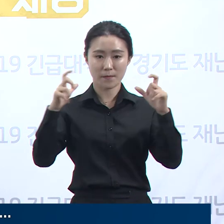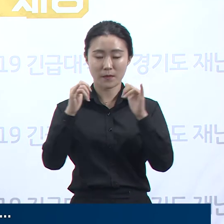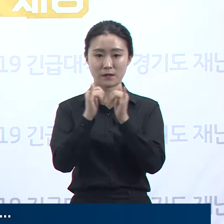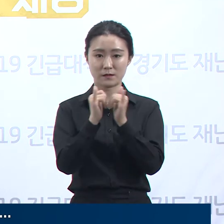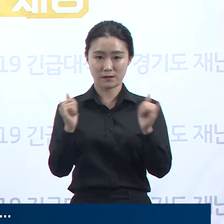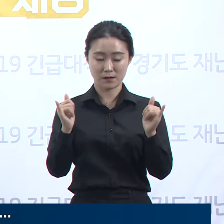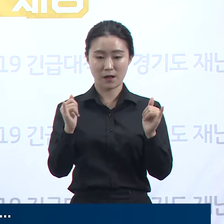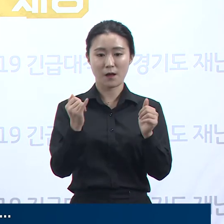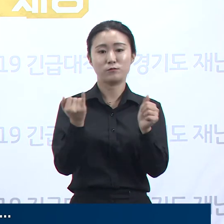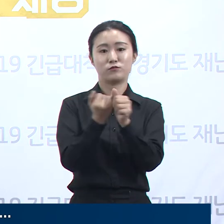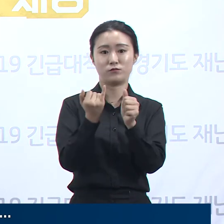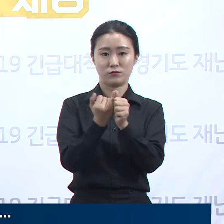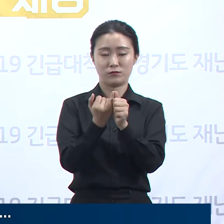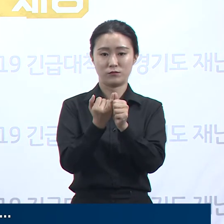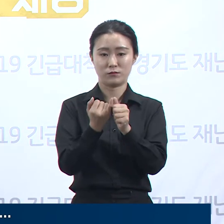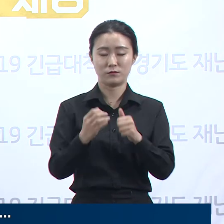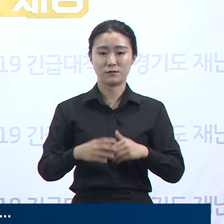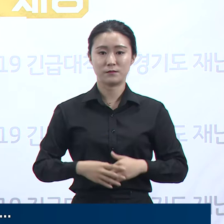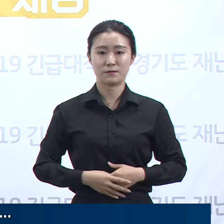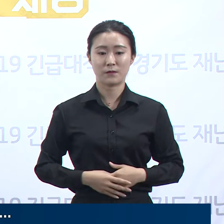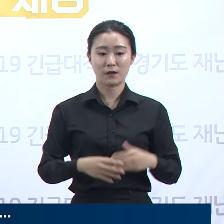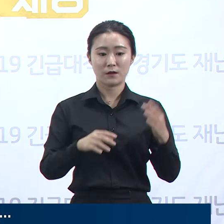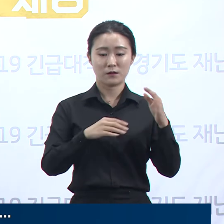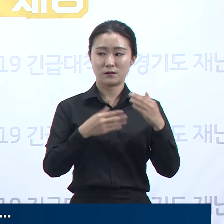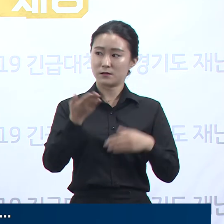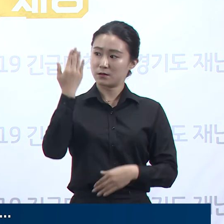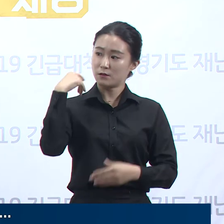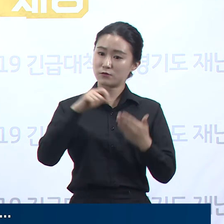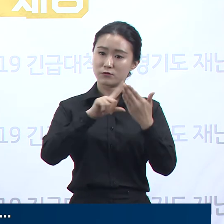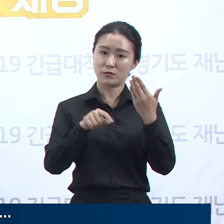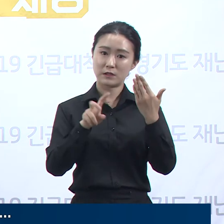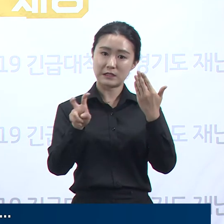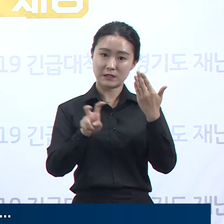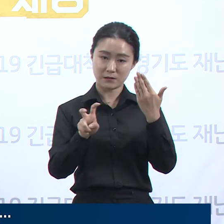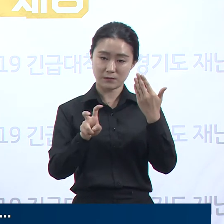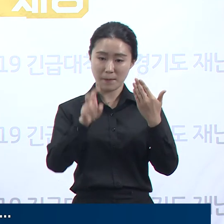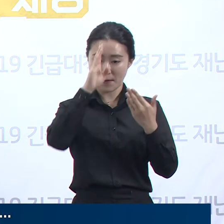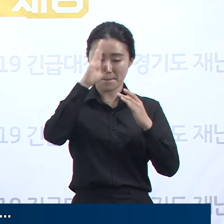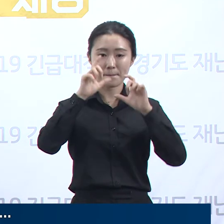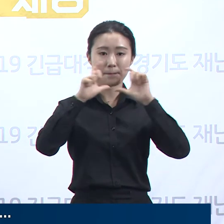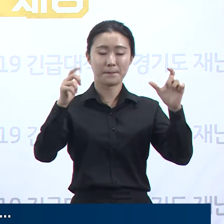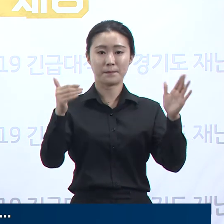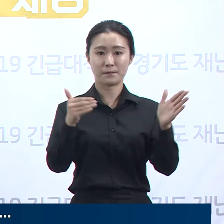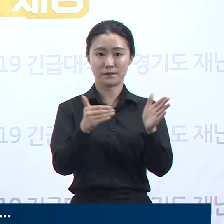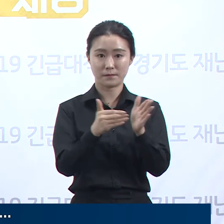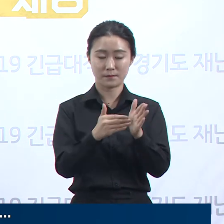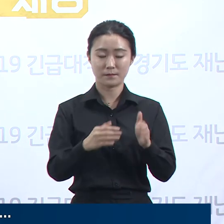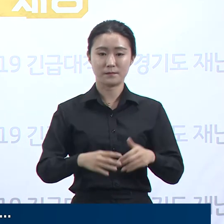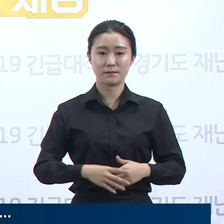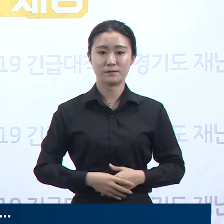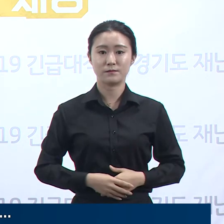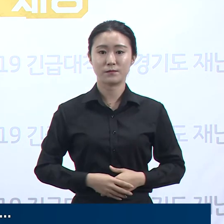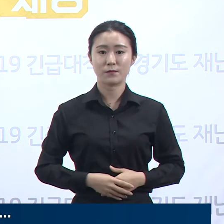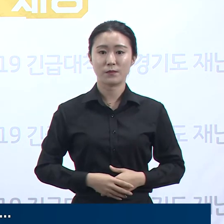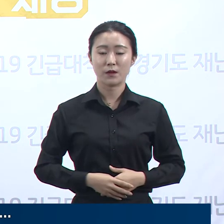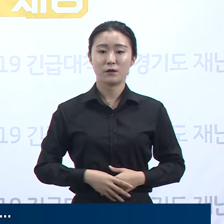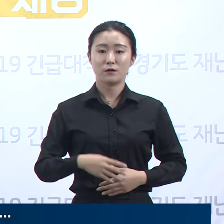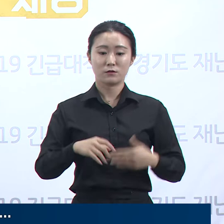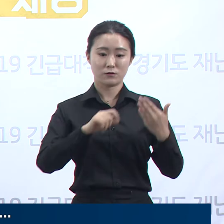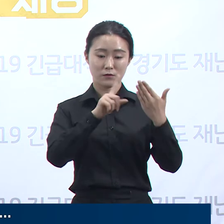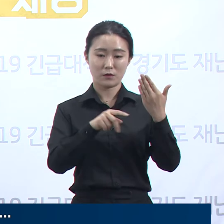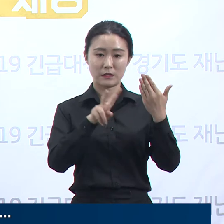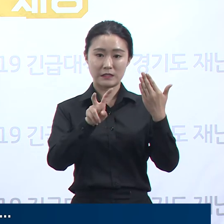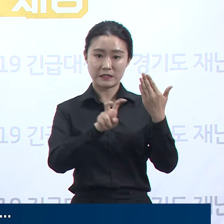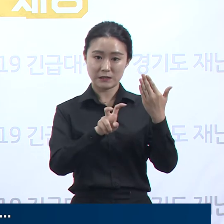근무하는 직원이 지난 9월 20일 확정 판정을 받았습니다. 확진자 발생에 따라 9월 20일에서 21일